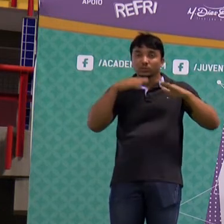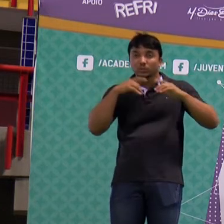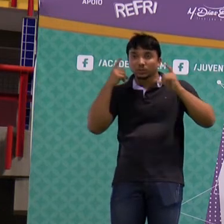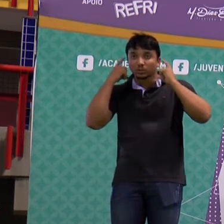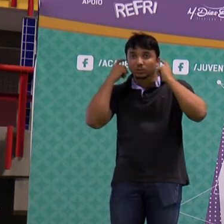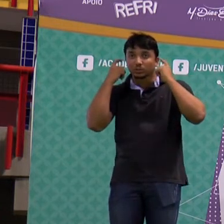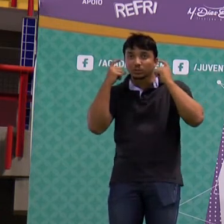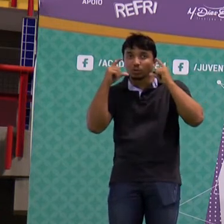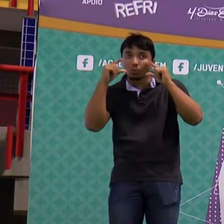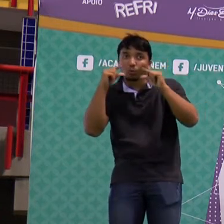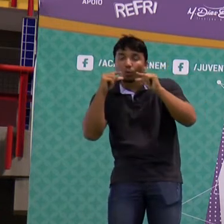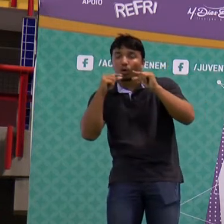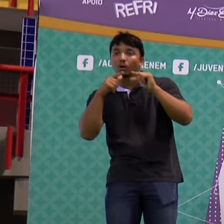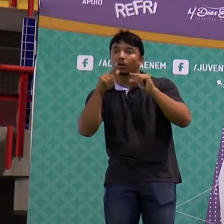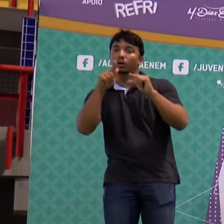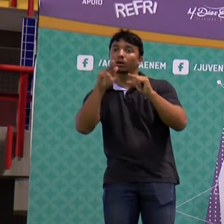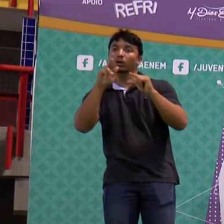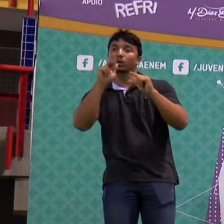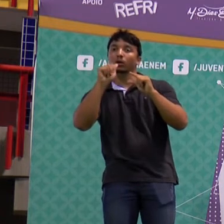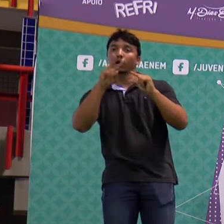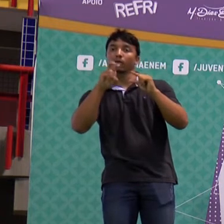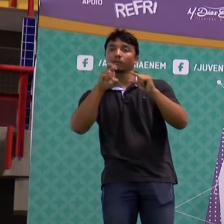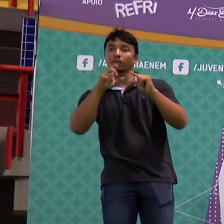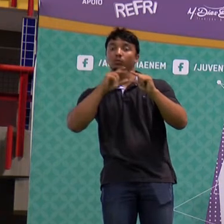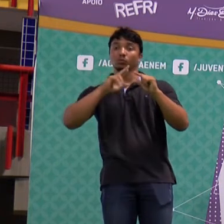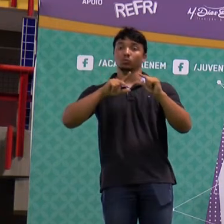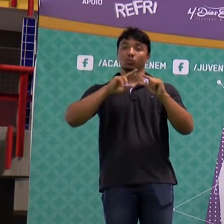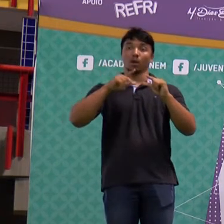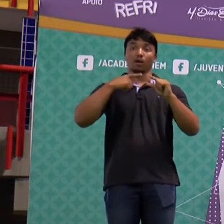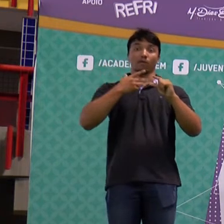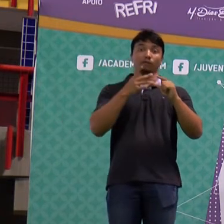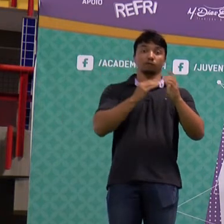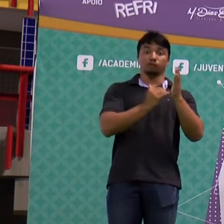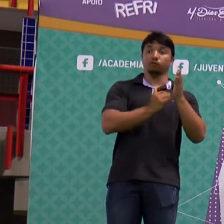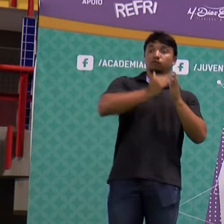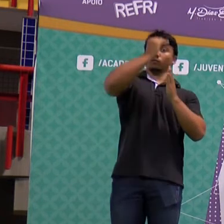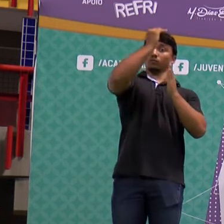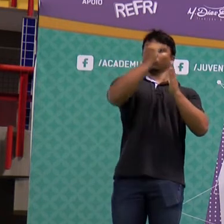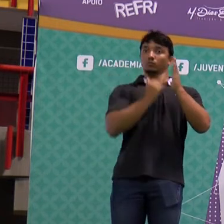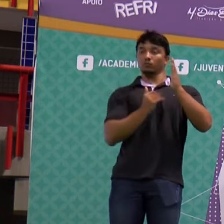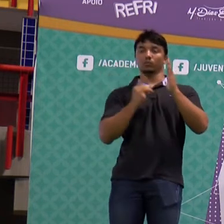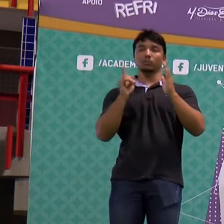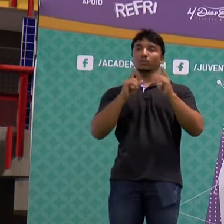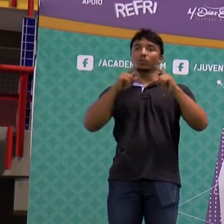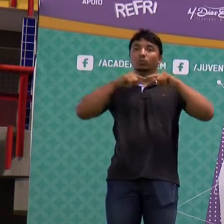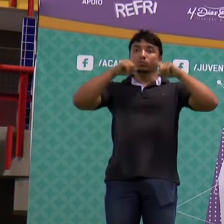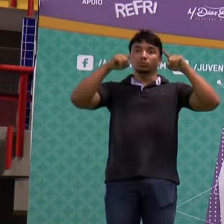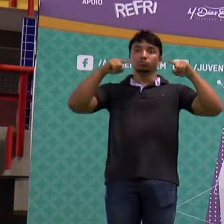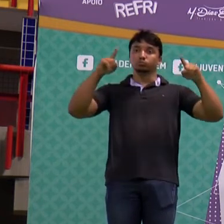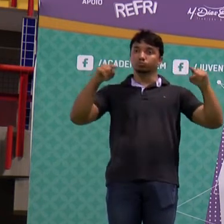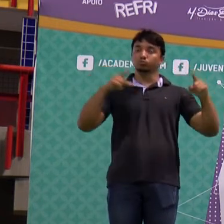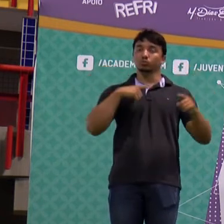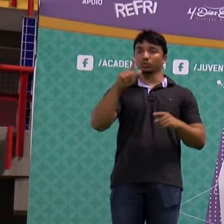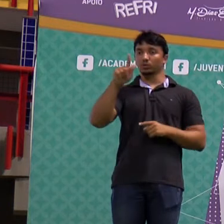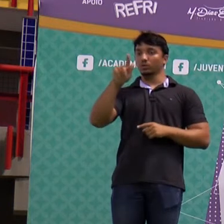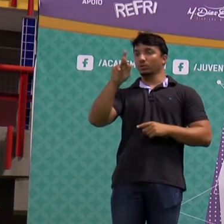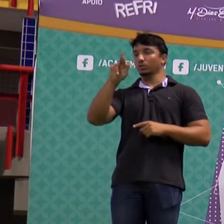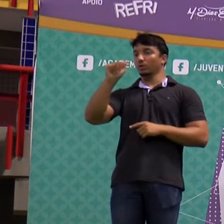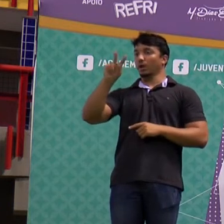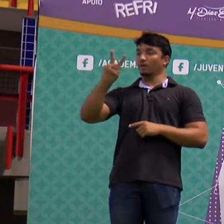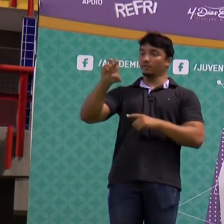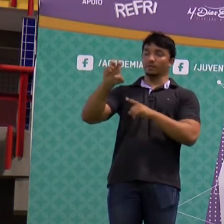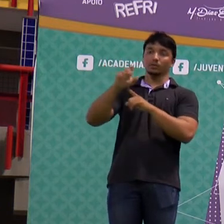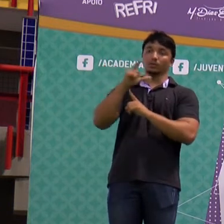ele é um som grave. Nenhuma relação a ver com volume. Altura na física é grave e agudo.